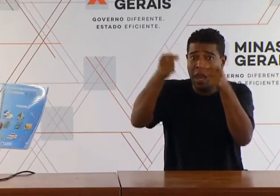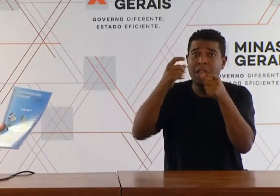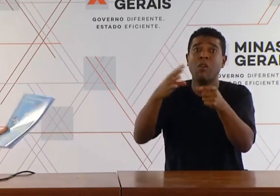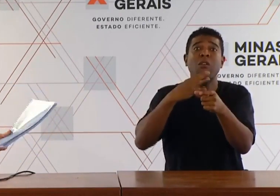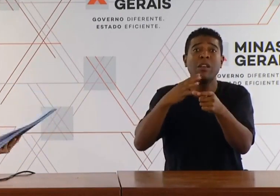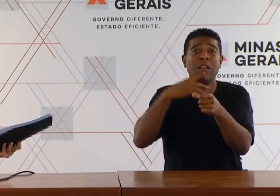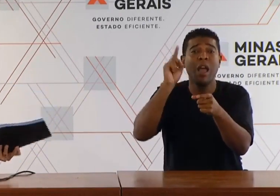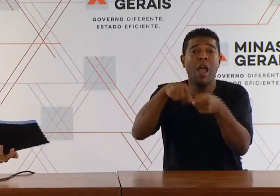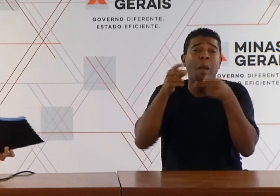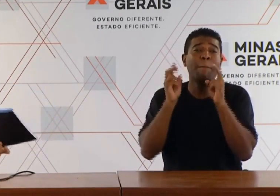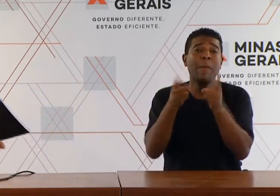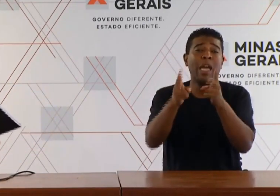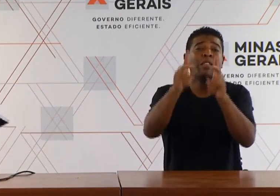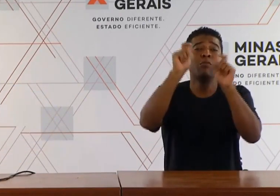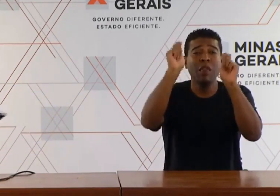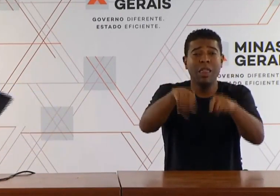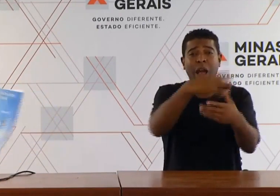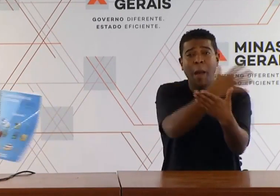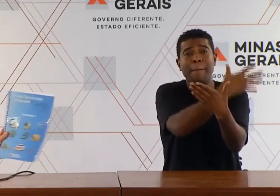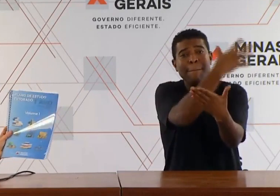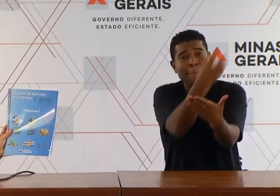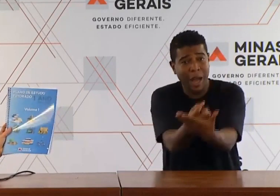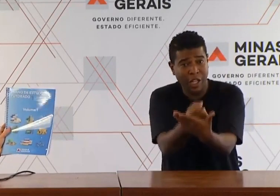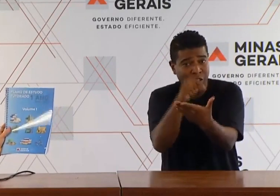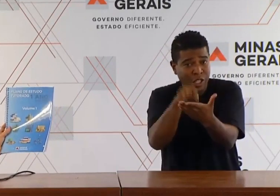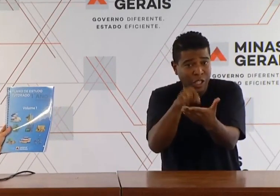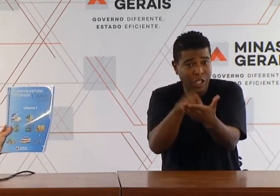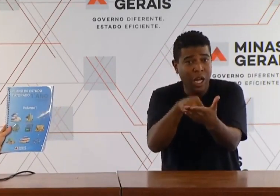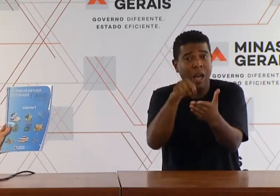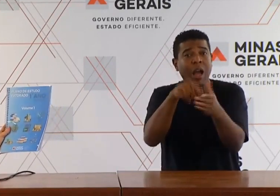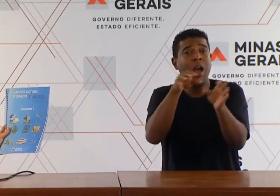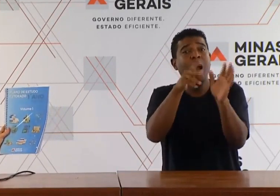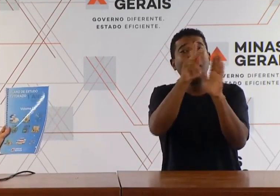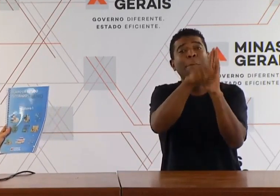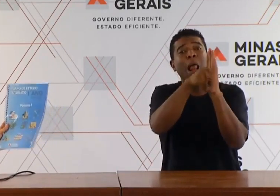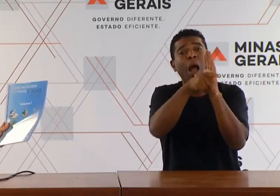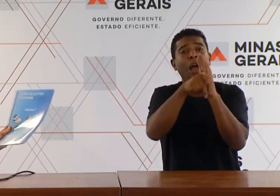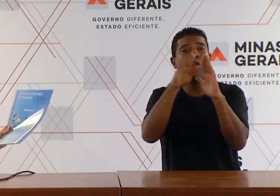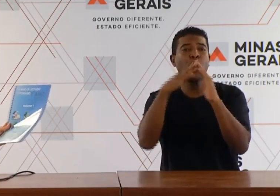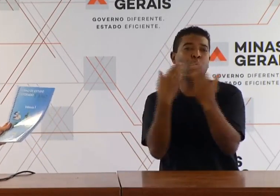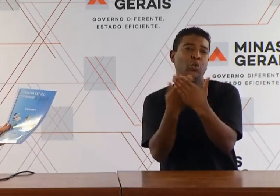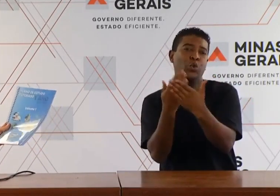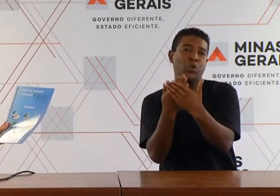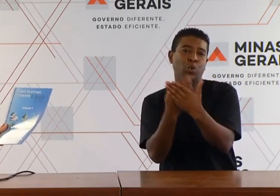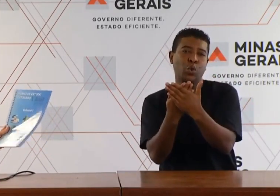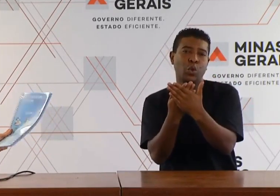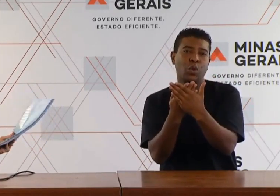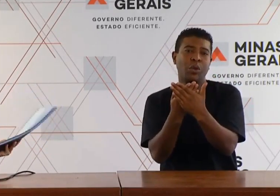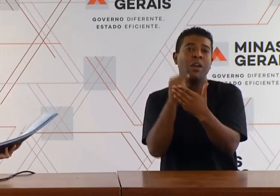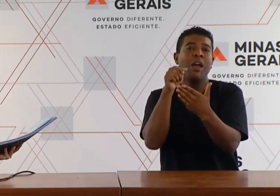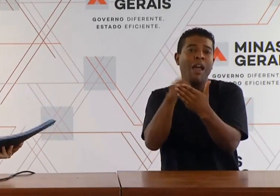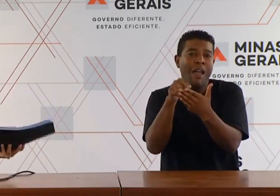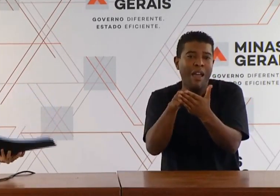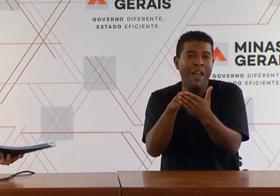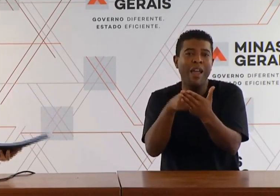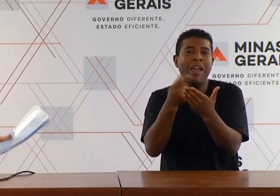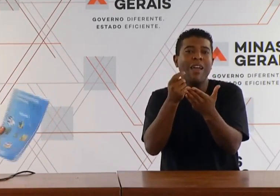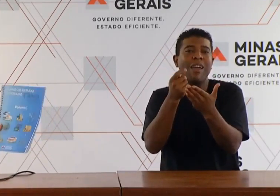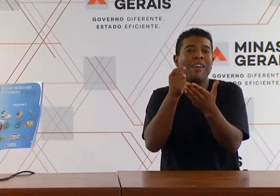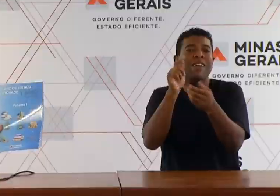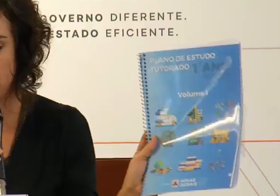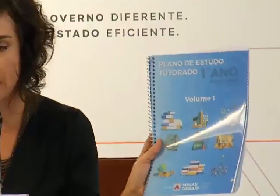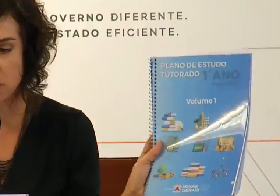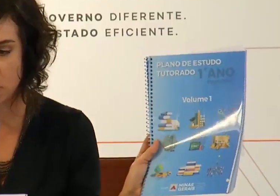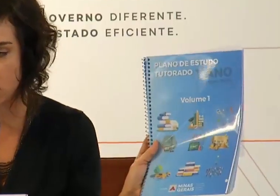baixar. É um material muito legal, muito bem montado, analógico, que vai haver